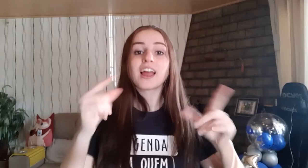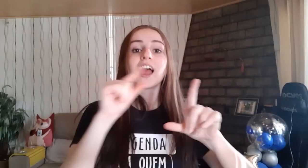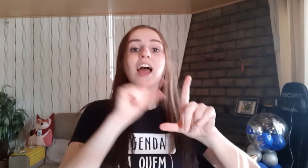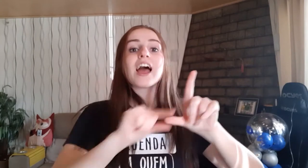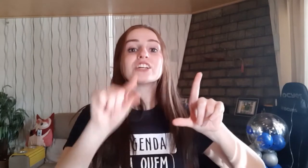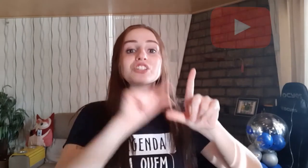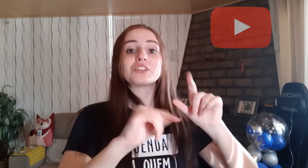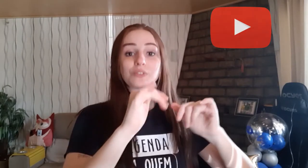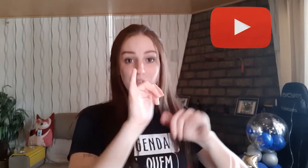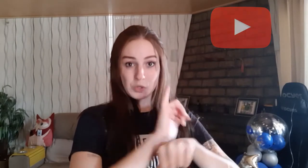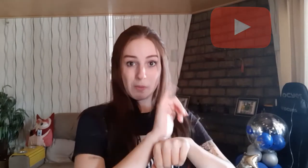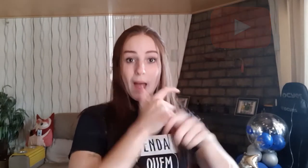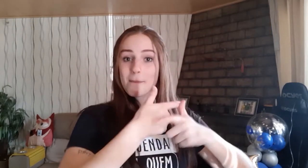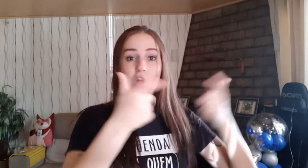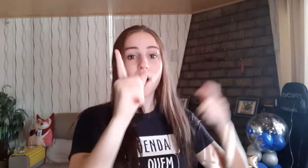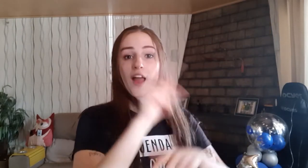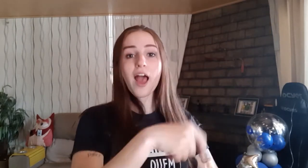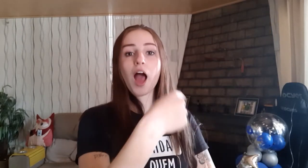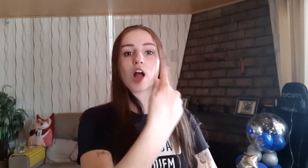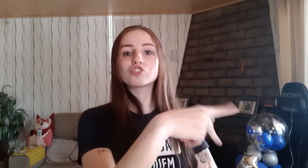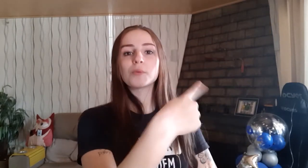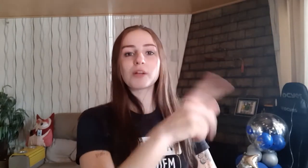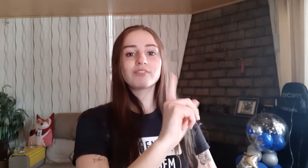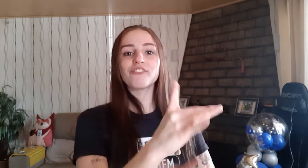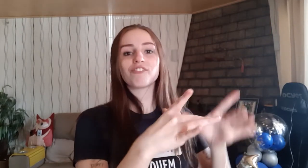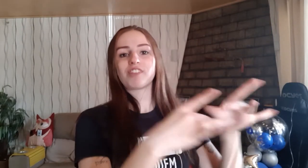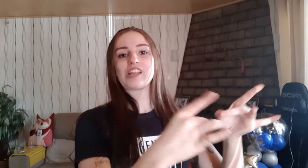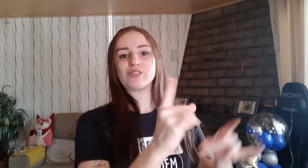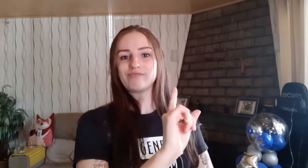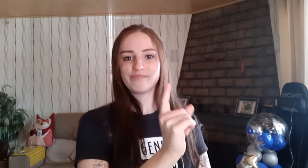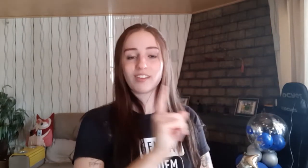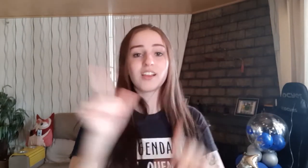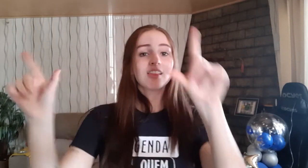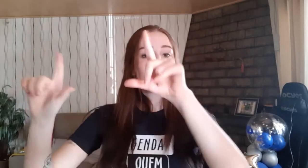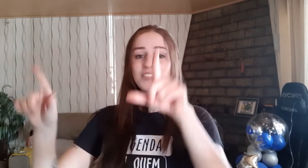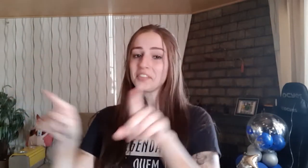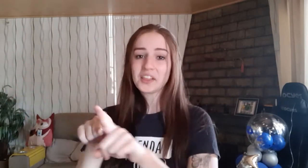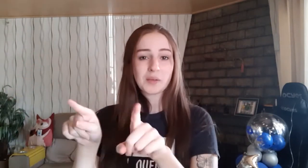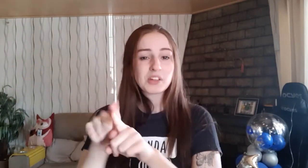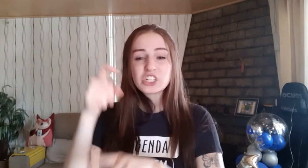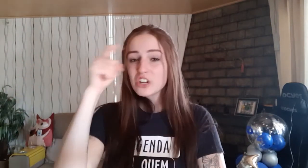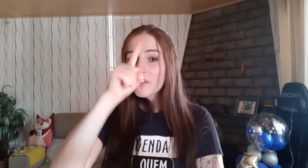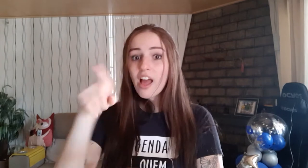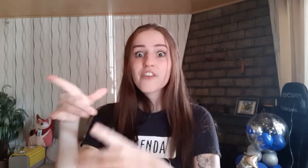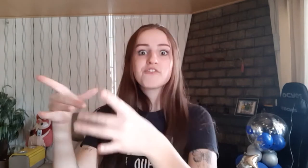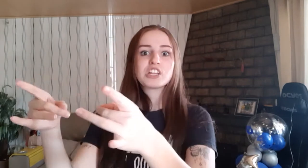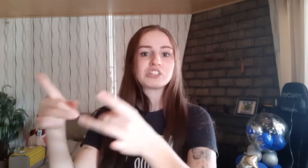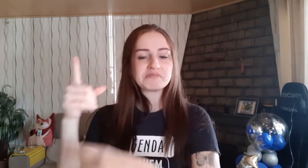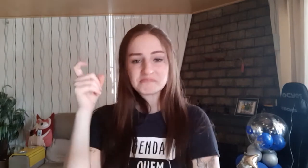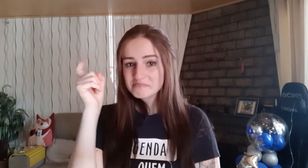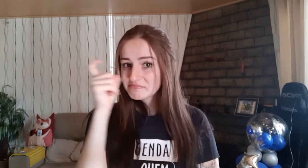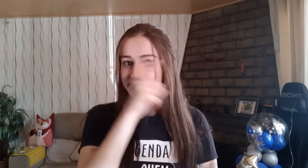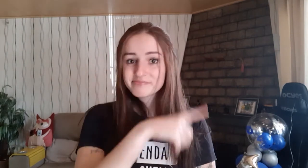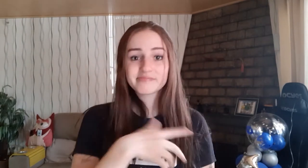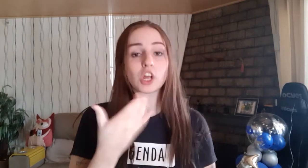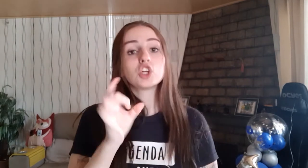No YouTube, a maioria das legendas não são fixas. Assim como os canais de TV, também não. É bem raro.